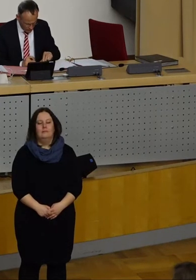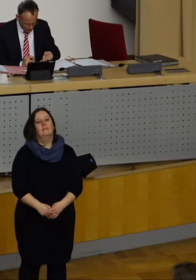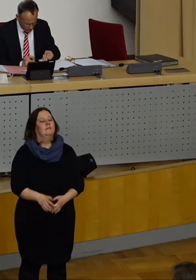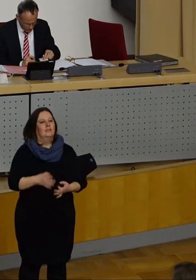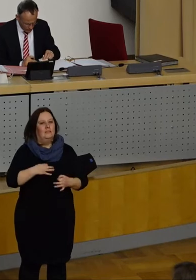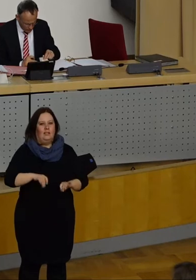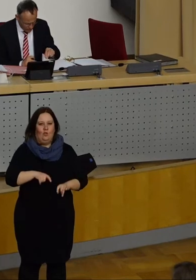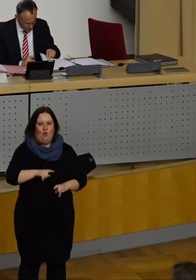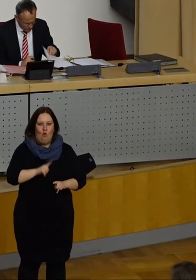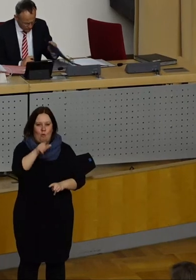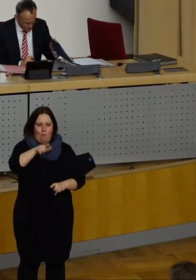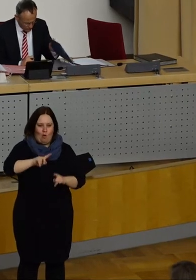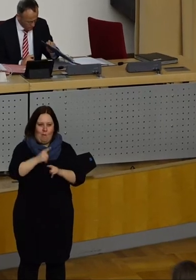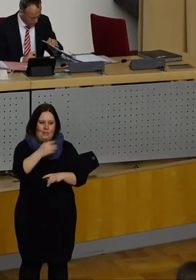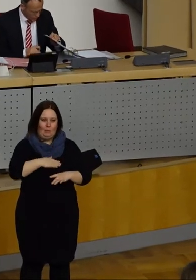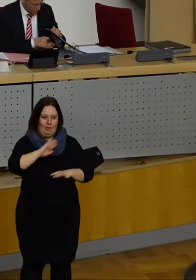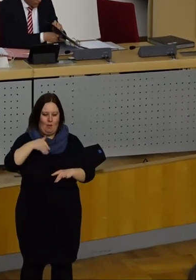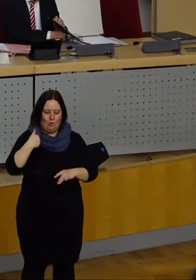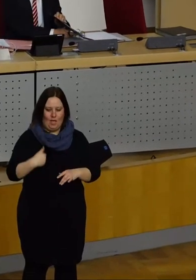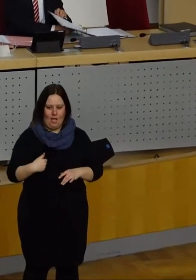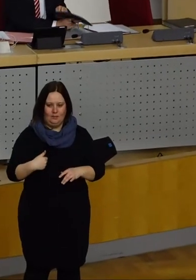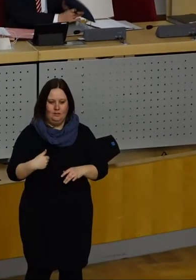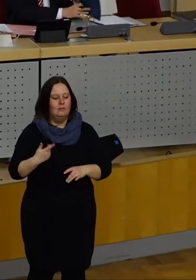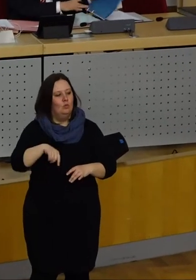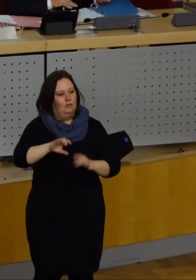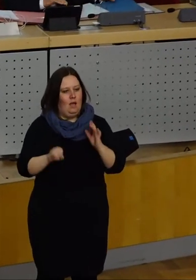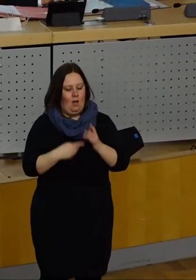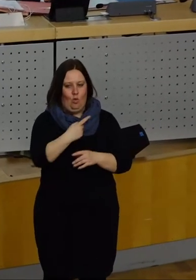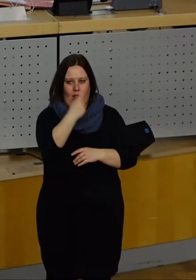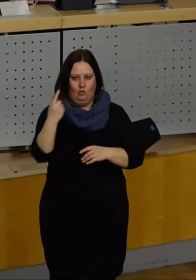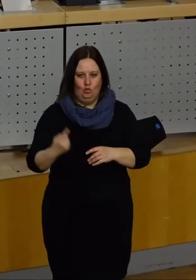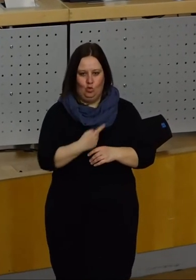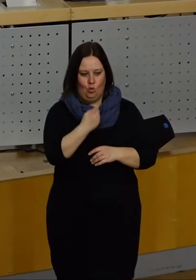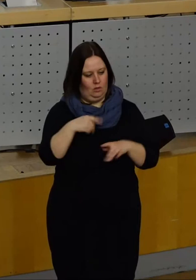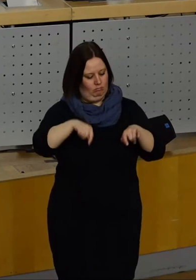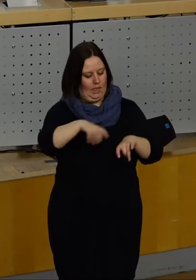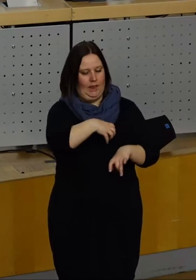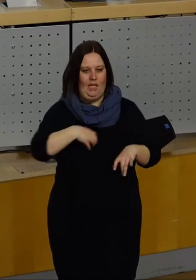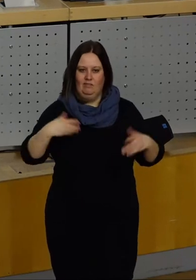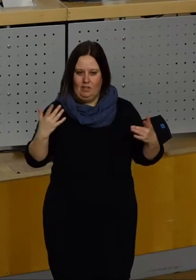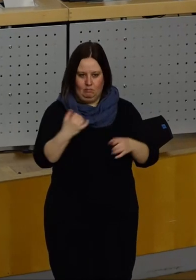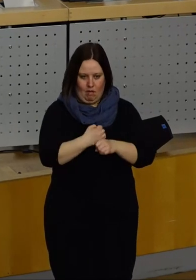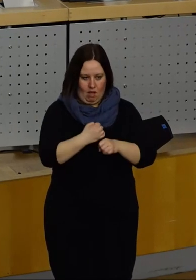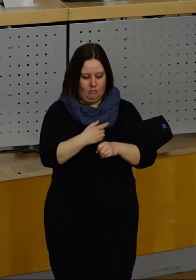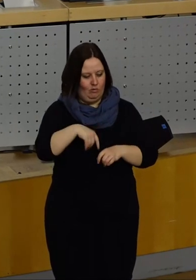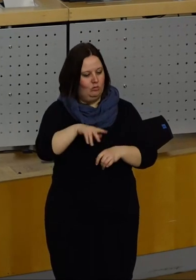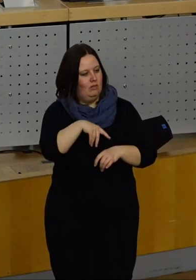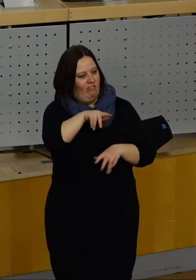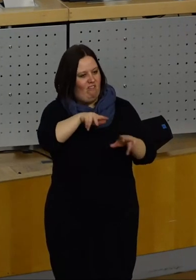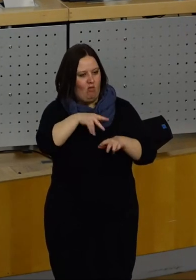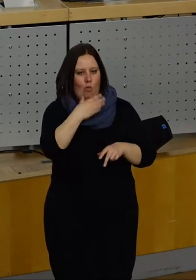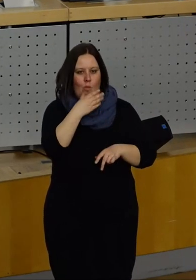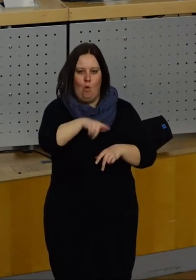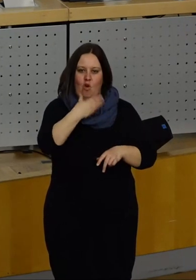Herr Oberbürgermeister, meine sehr geehrten Damen und Herren, die heutige Aktuelle Stunde mit dem Titel Was macht Dresdens Verwaltung bürgerfreundlich? behandelt